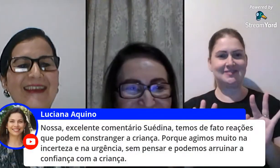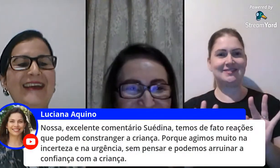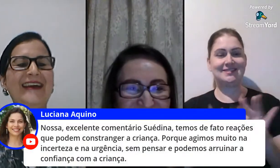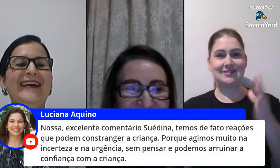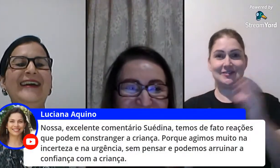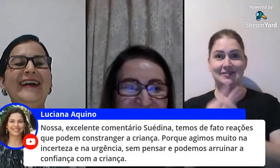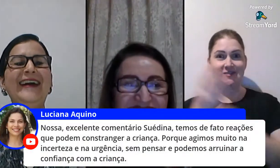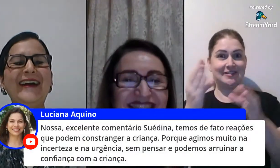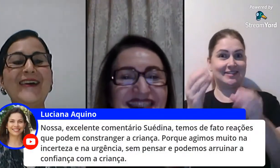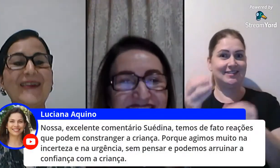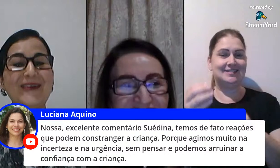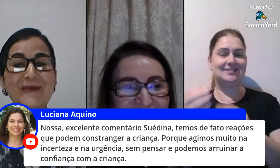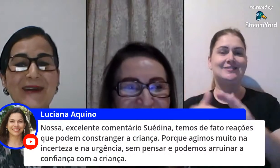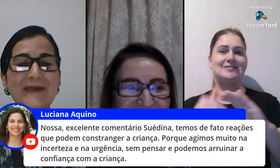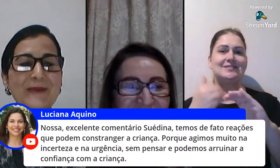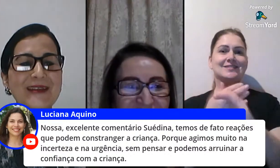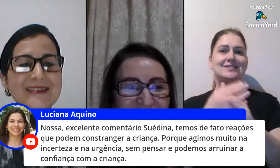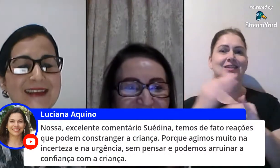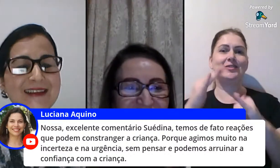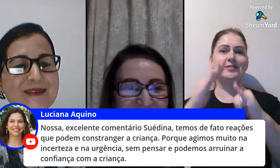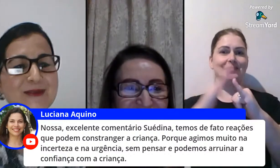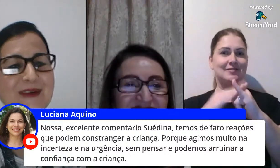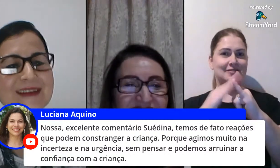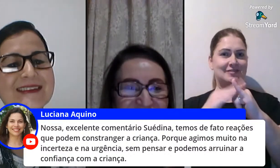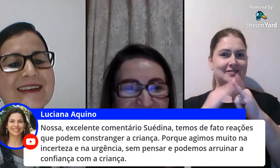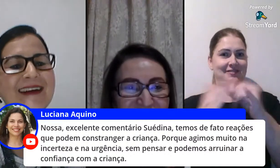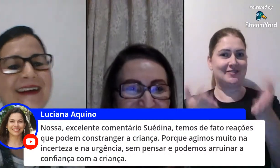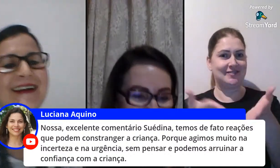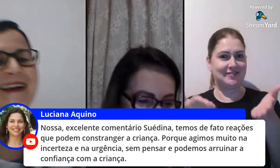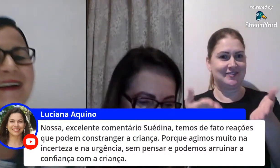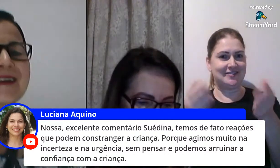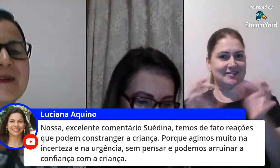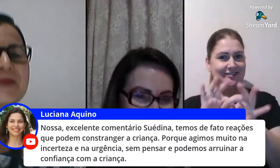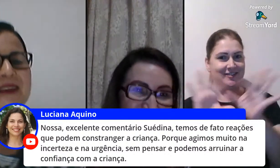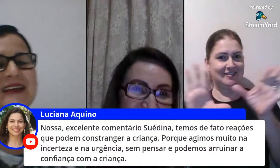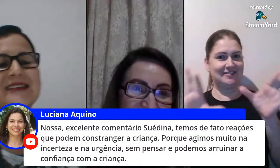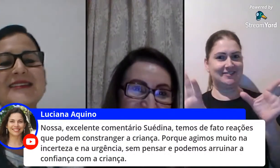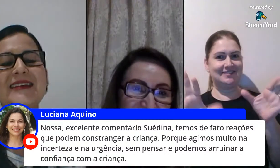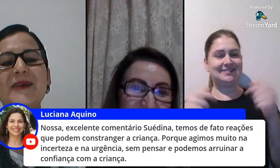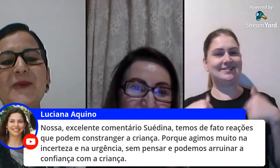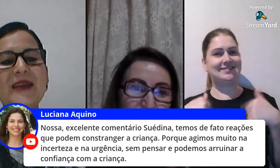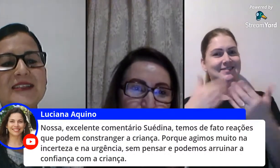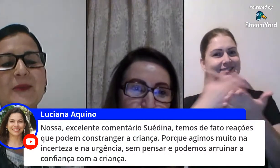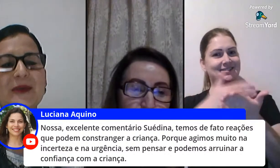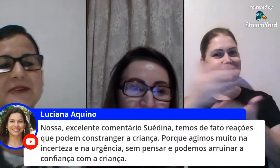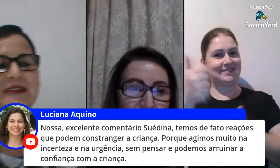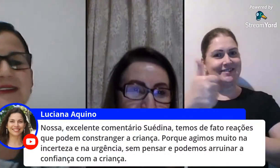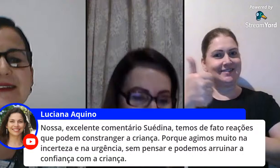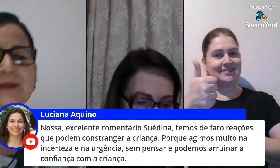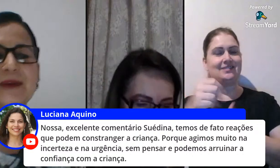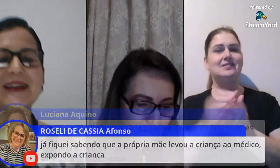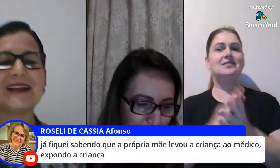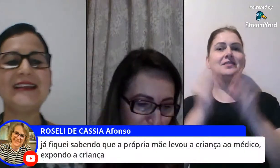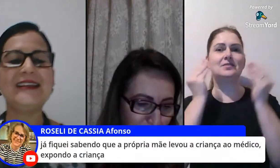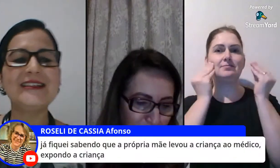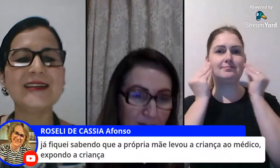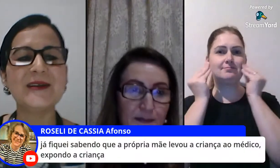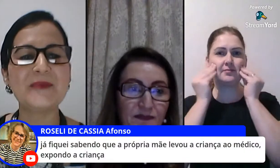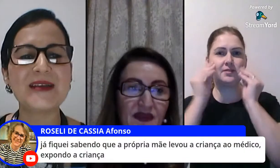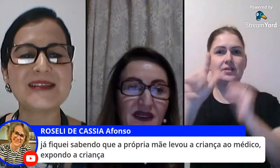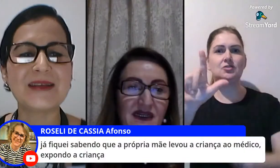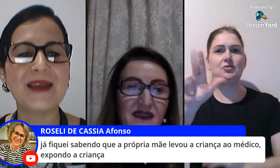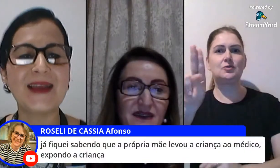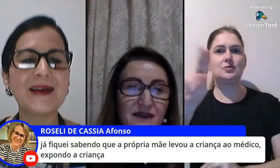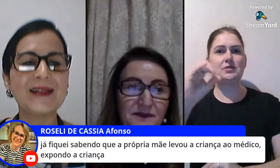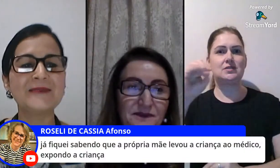que tô inaugurando hoje agora que eu tô parando pra pensar nisso nossa e assim um beijão pra Luciana pra Ana